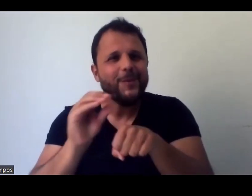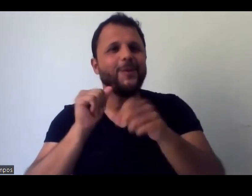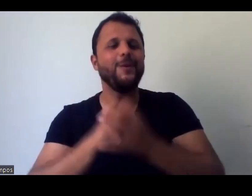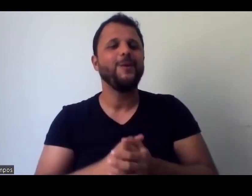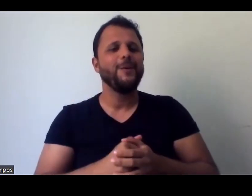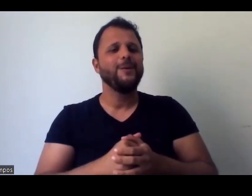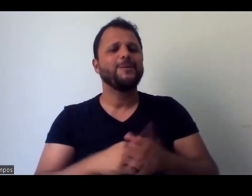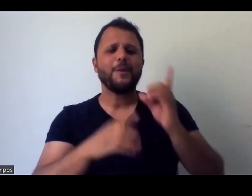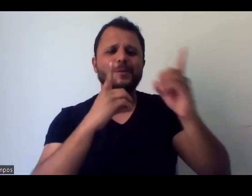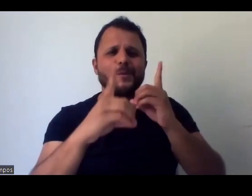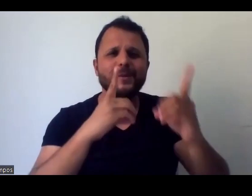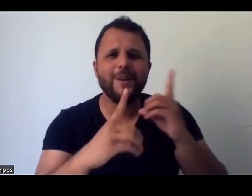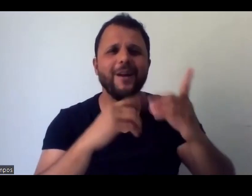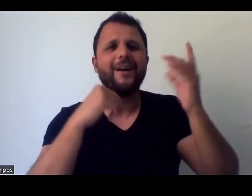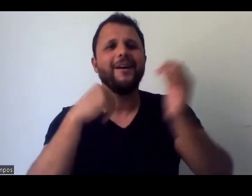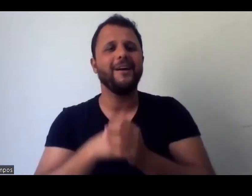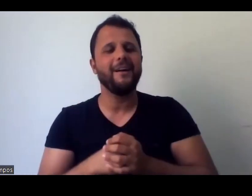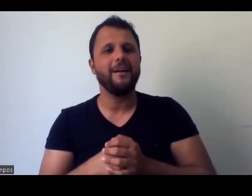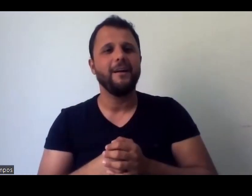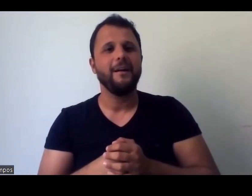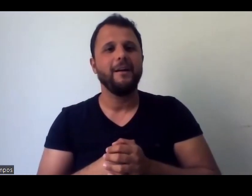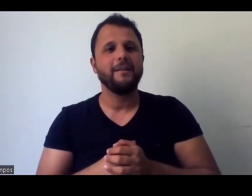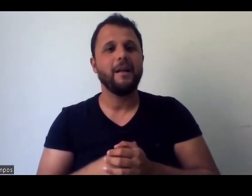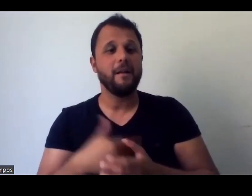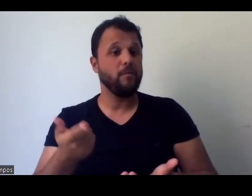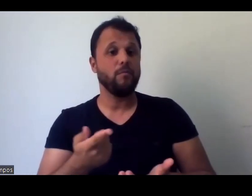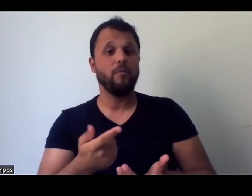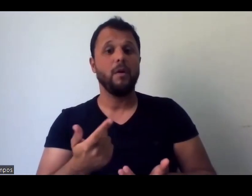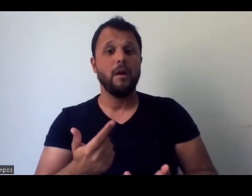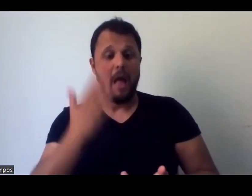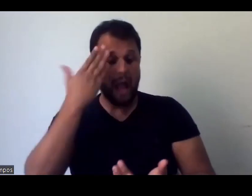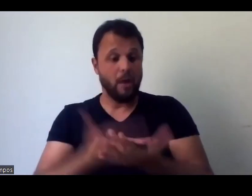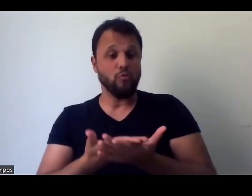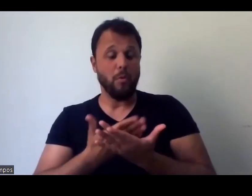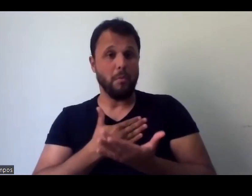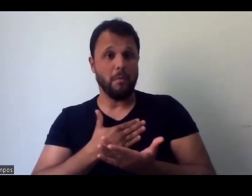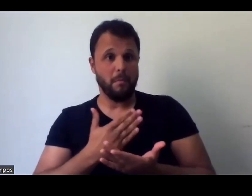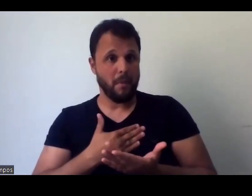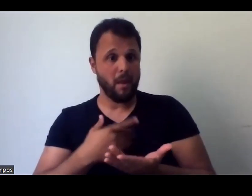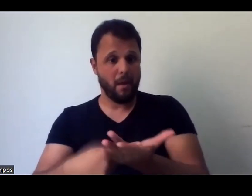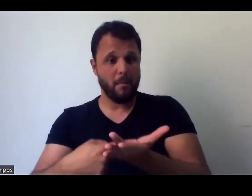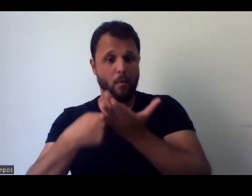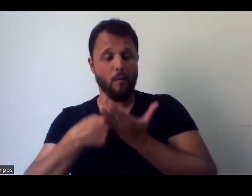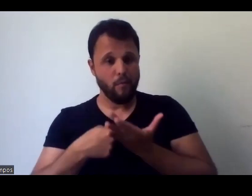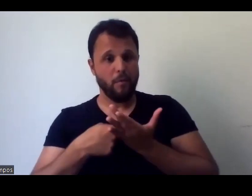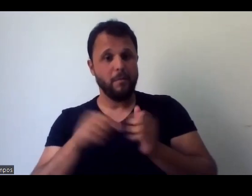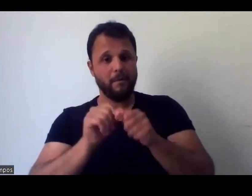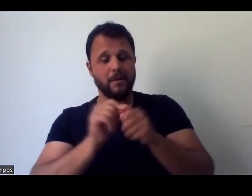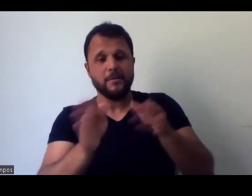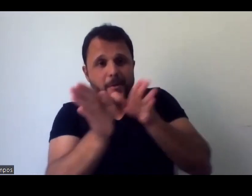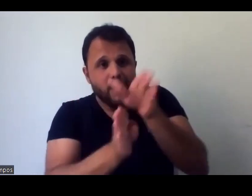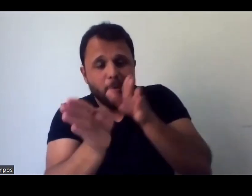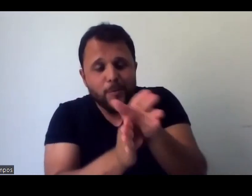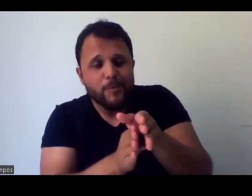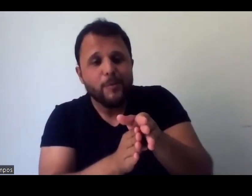debates, enfim, também a confiança, né, ao me convidar para fazer a consultoria, né, do desenvolvimento